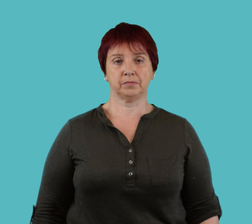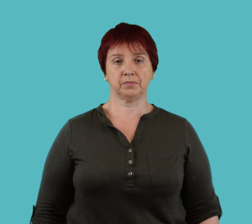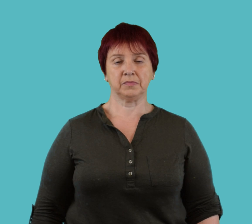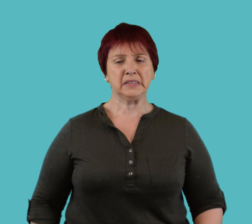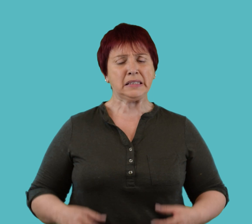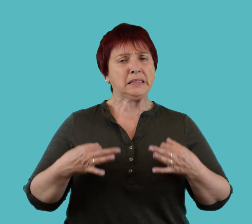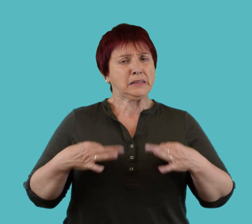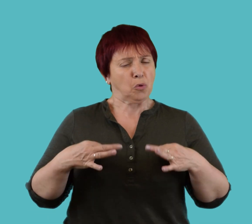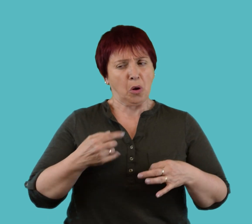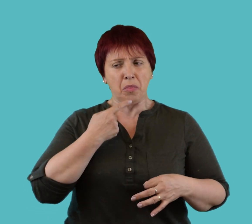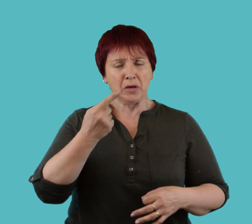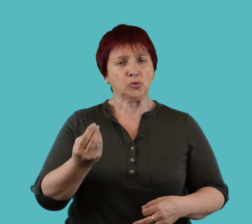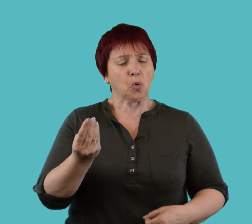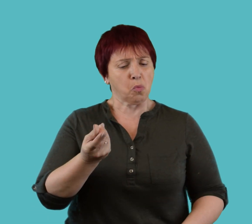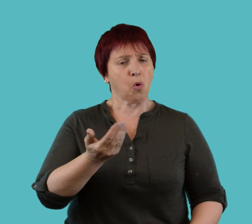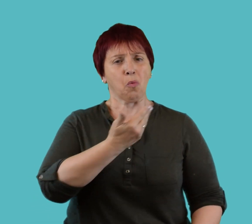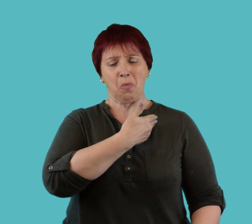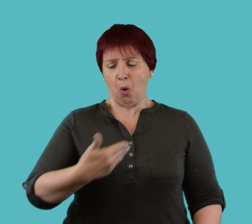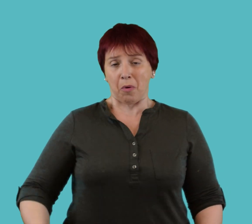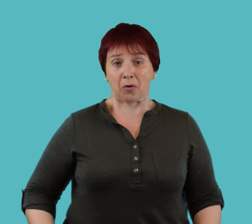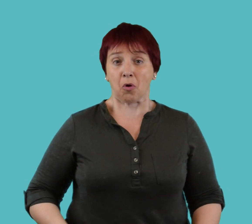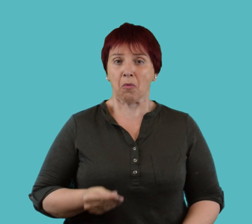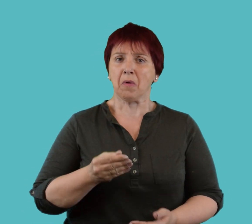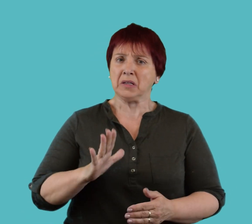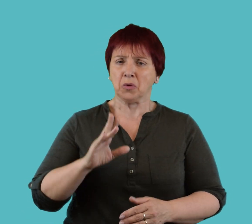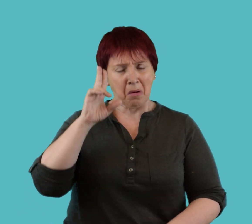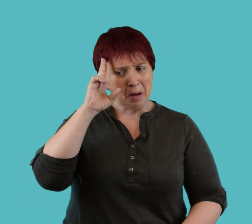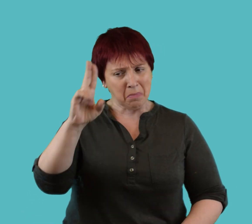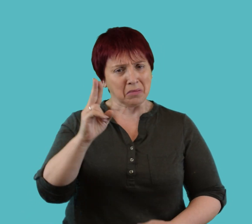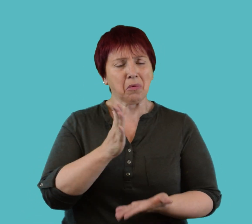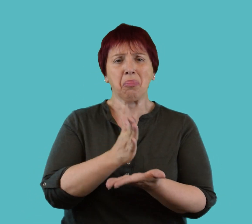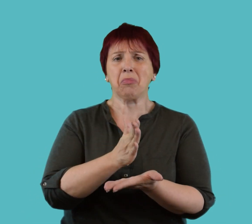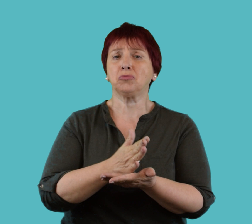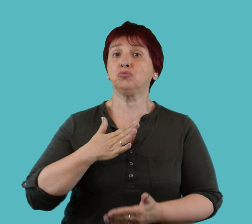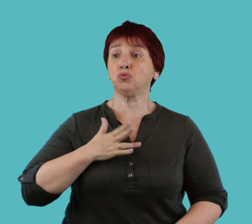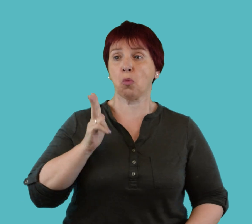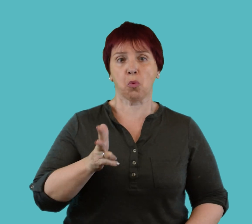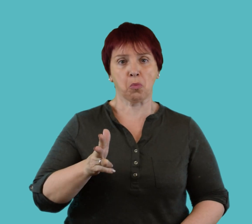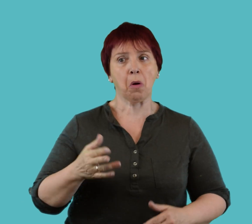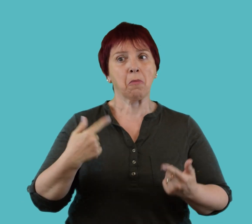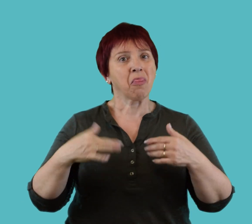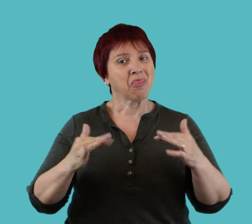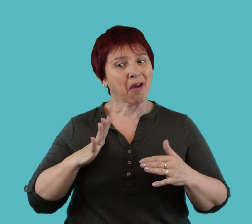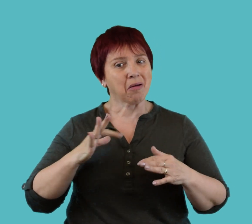Para afirmar que un Estado respeta los derechos humanos es necesario que exista un Estado de Derecho.